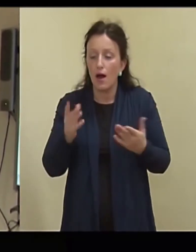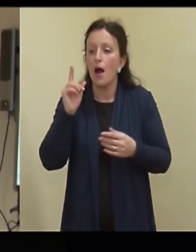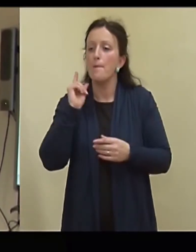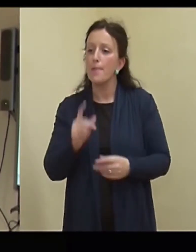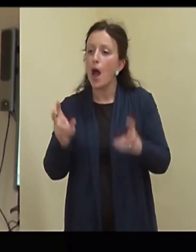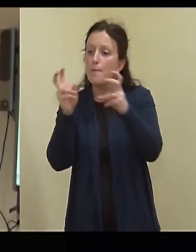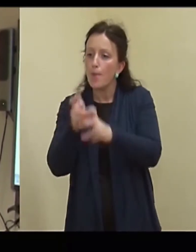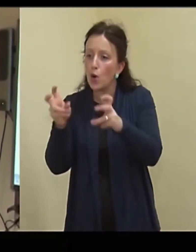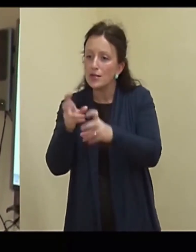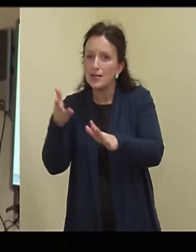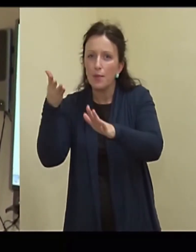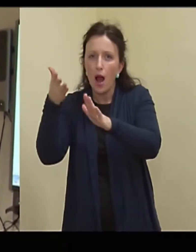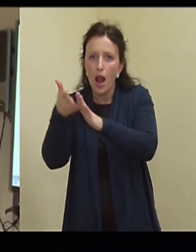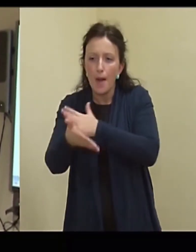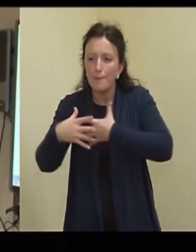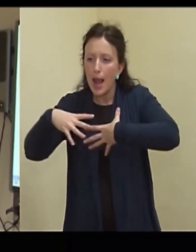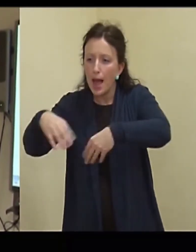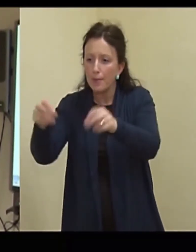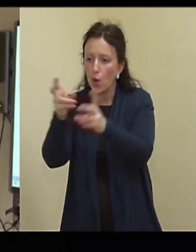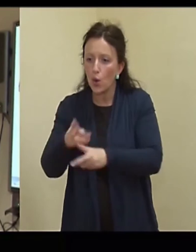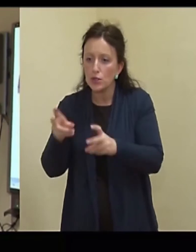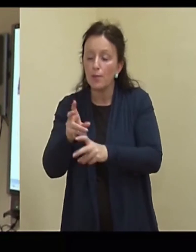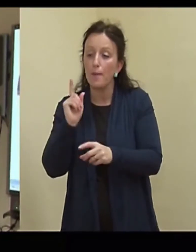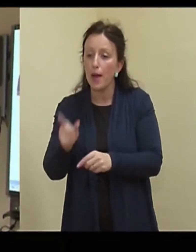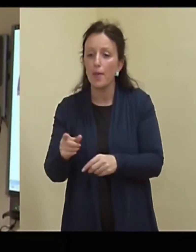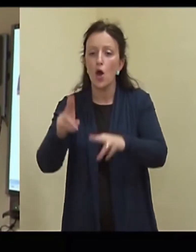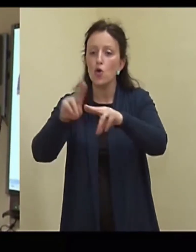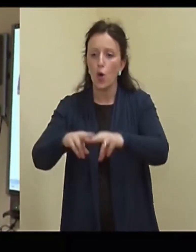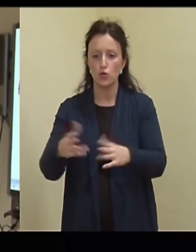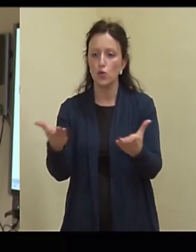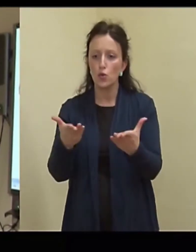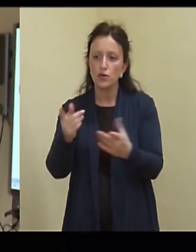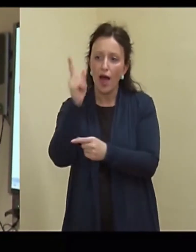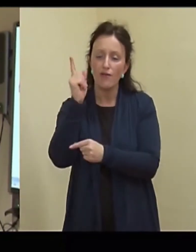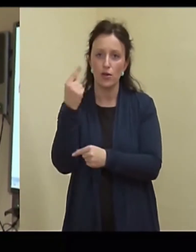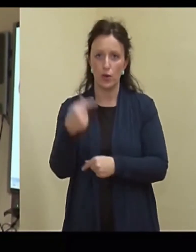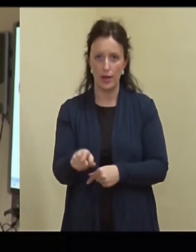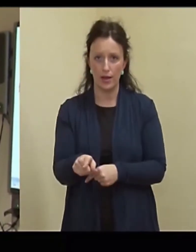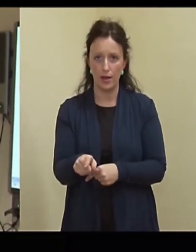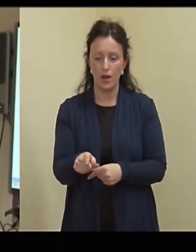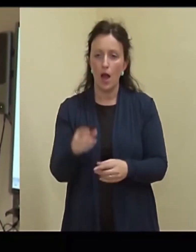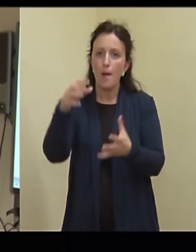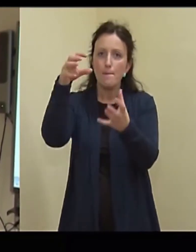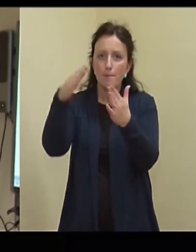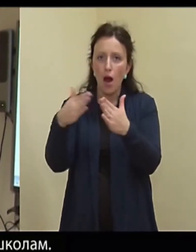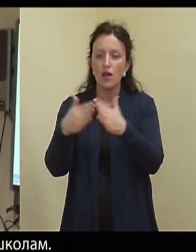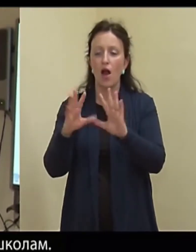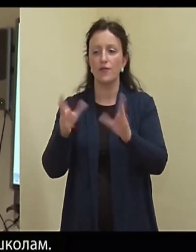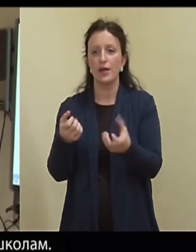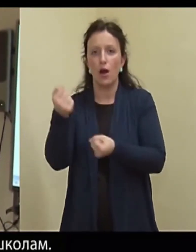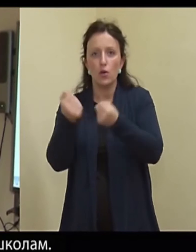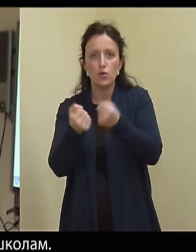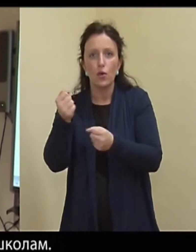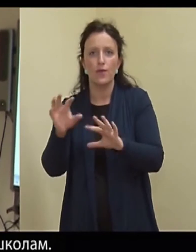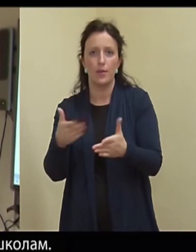otsida ja vaadata üle need see koht, kuhu ähvardus tehti, kas ta on siis mingi hoone, sõiduk, noh, mis iganes. Hästi